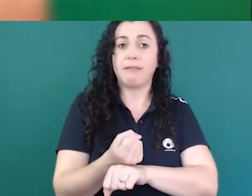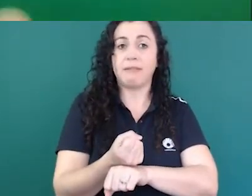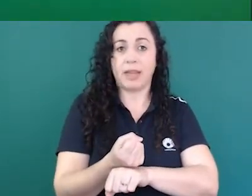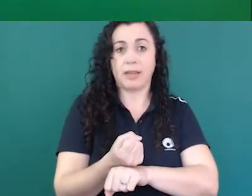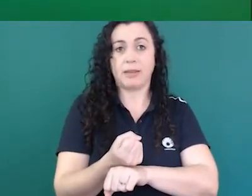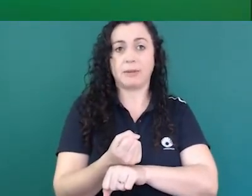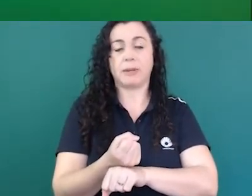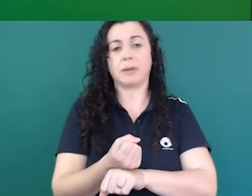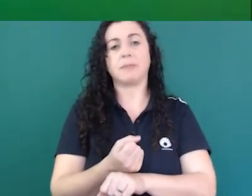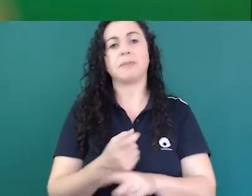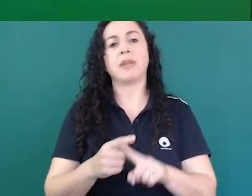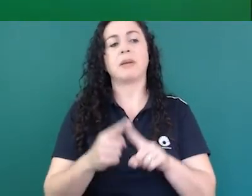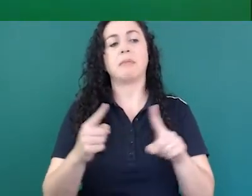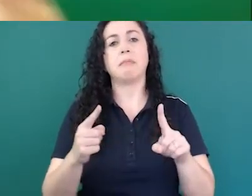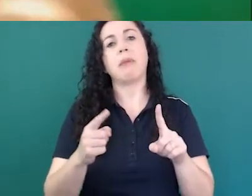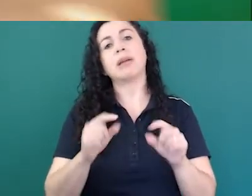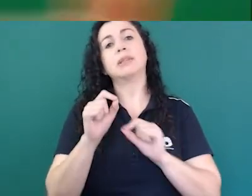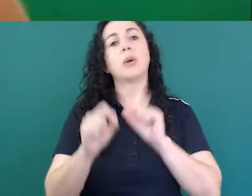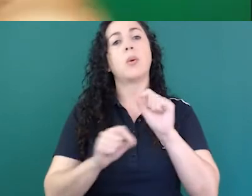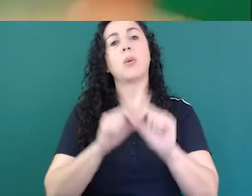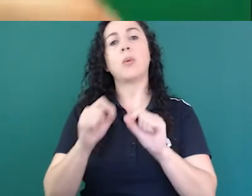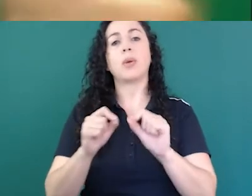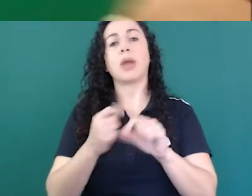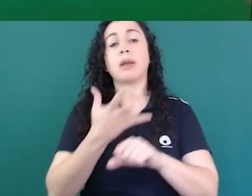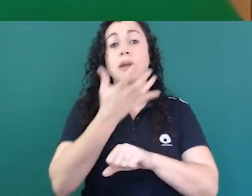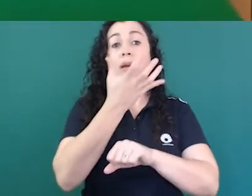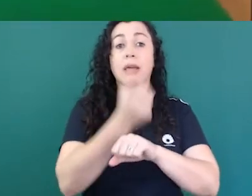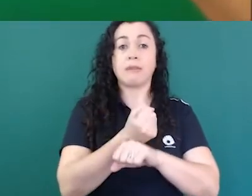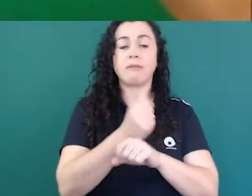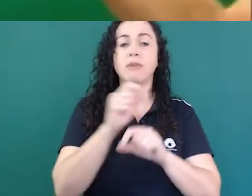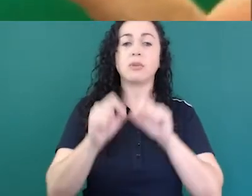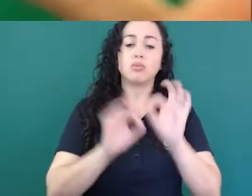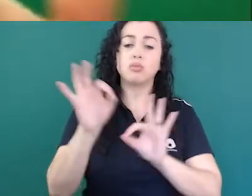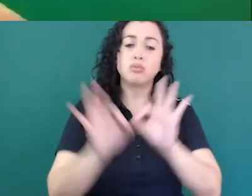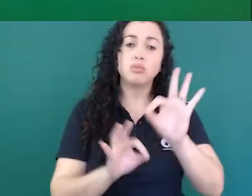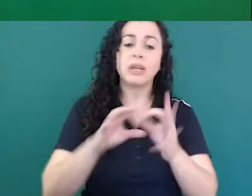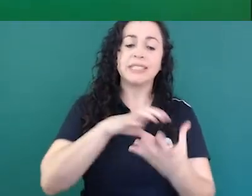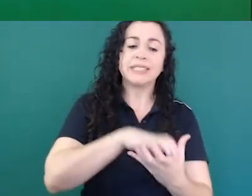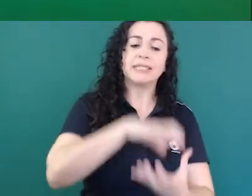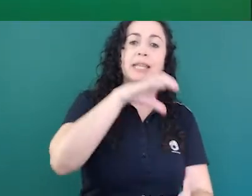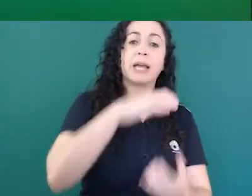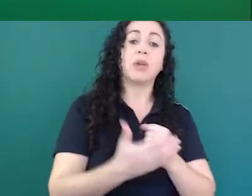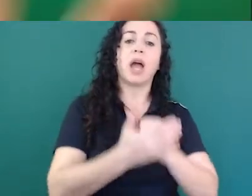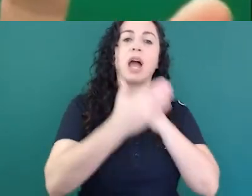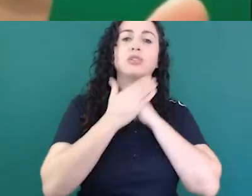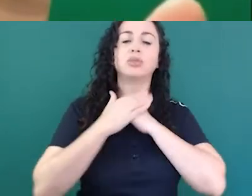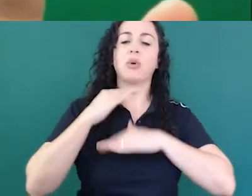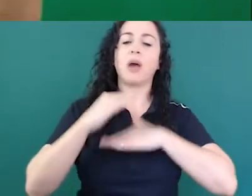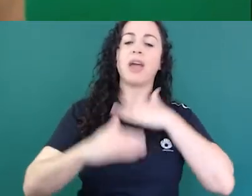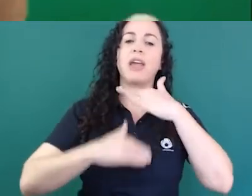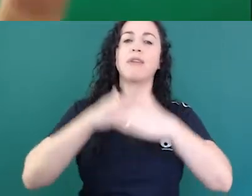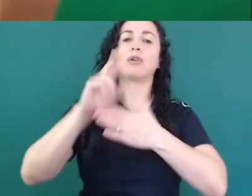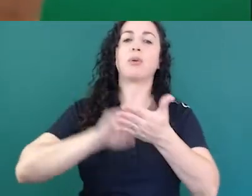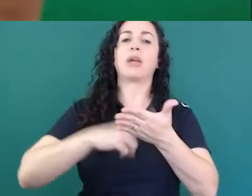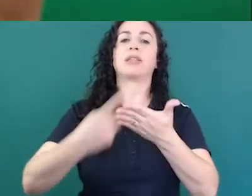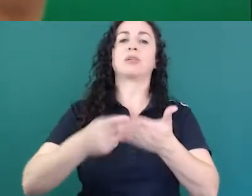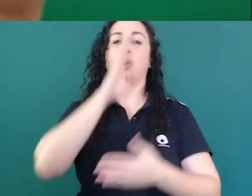nós interessa muito mais é que esses dados estão ajudando a gente a evoluir a nossa tradução automática seguramente se eu ficar no contexto bem reduzido